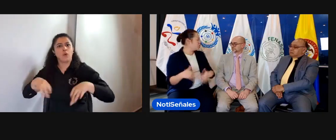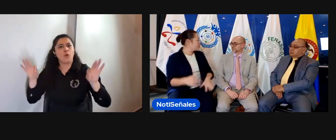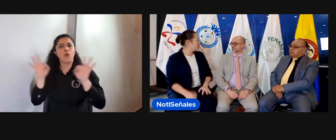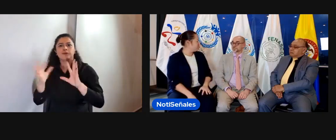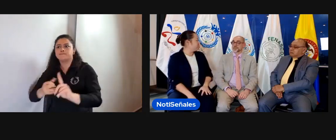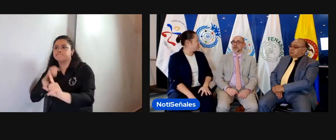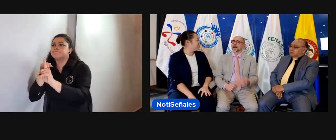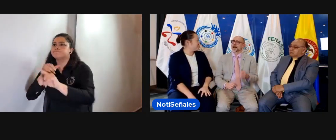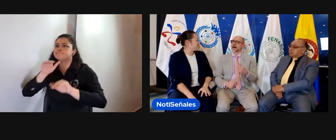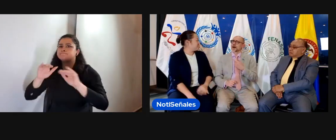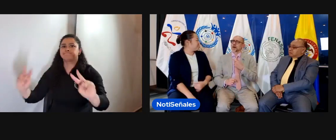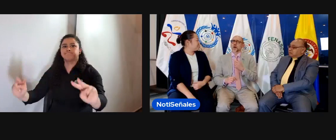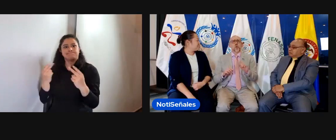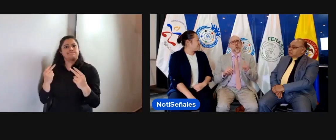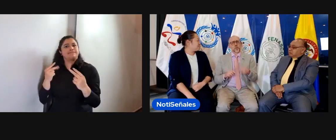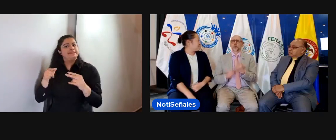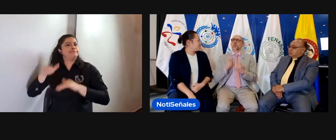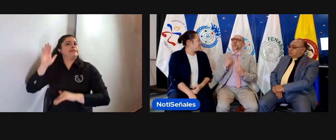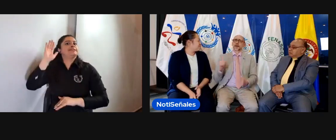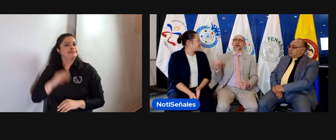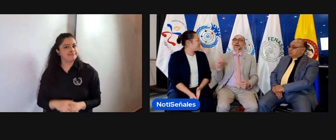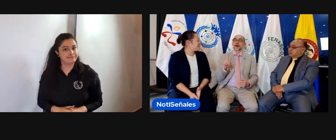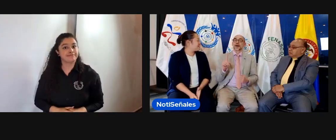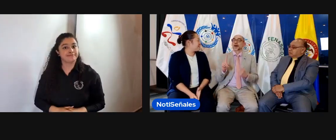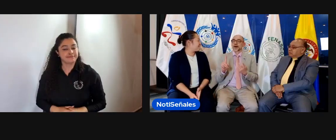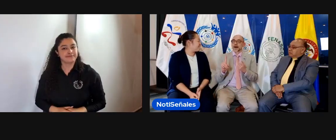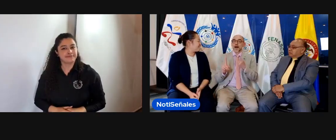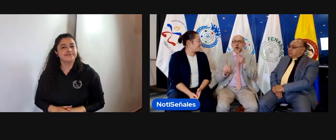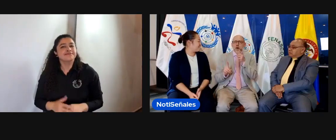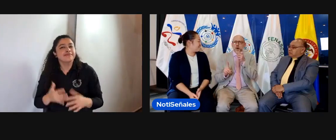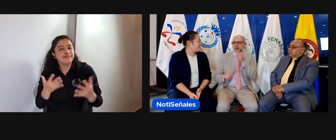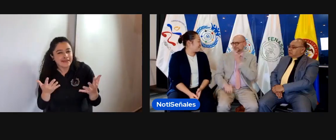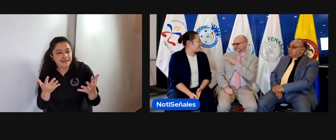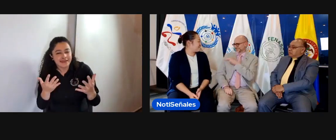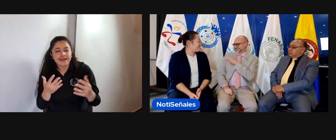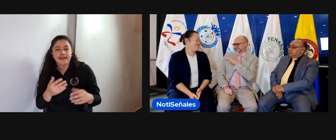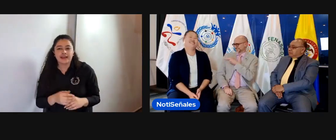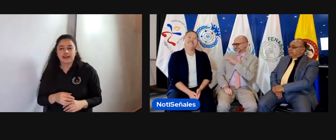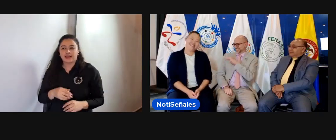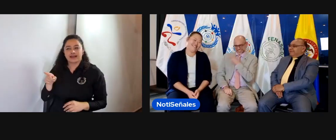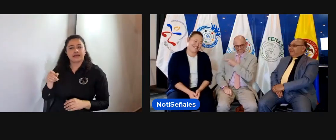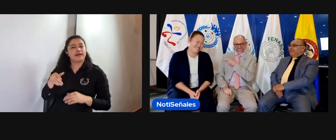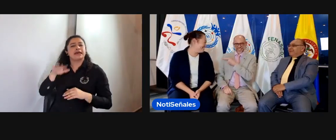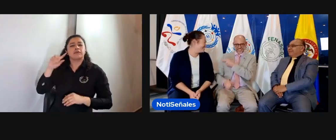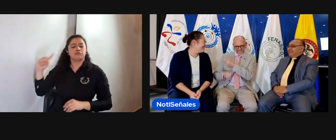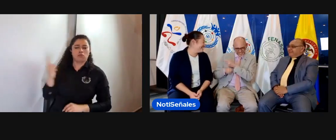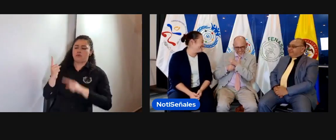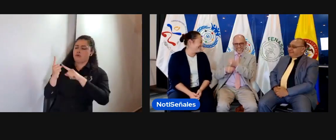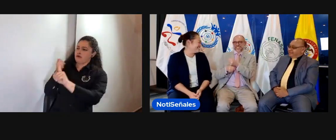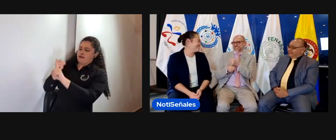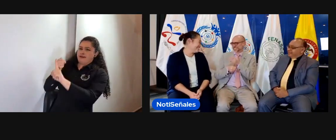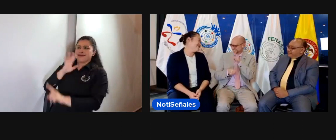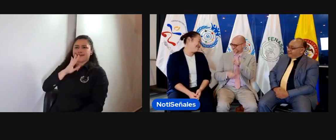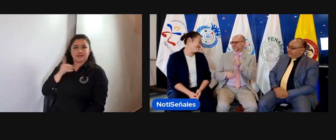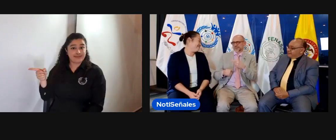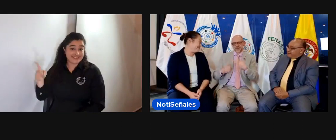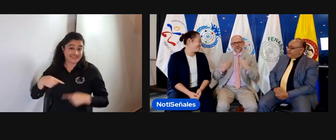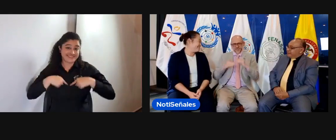con discapacidad desde la perspectiva de las personas sordas. Claramente, y eso ha sido gracias a ti, ¿no? Tú has